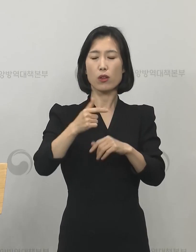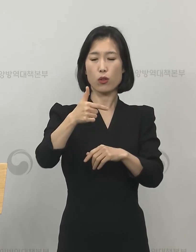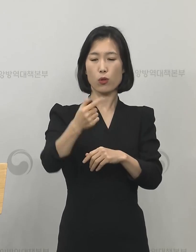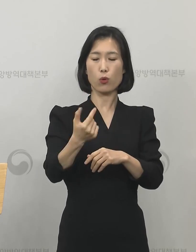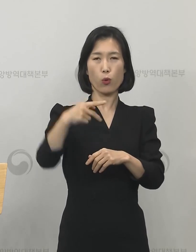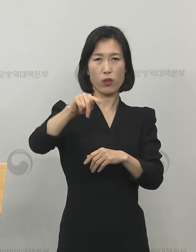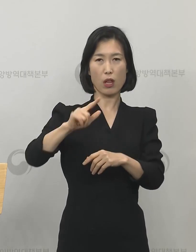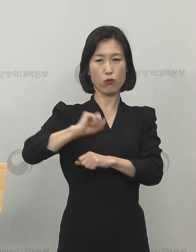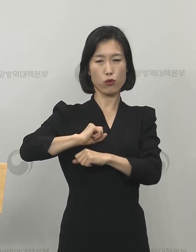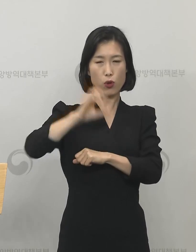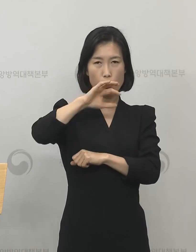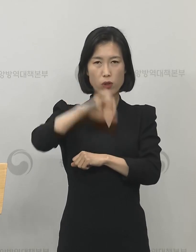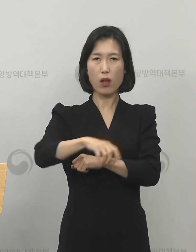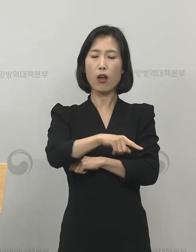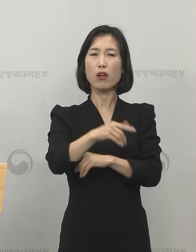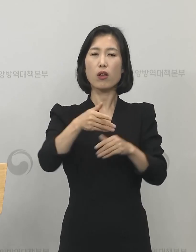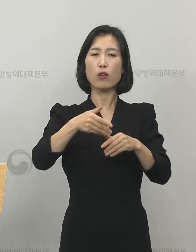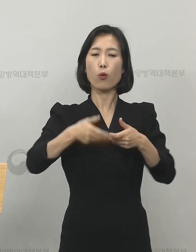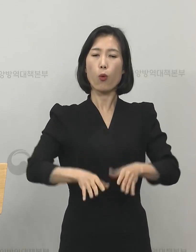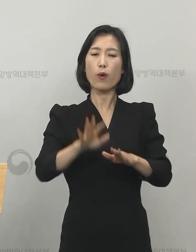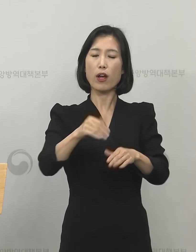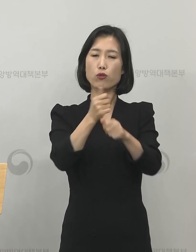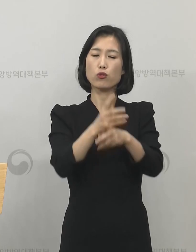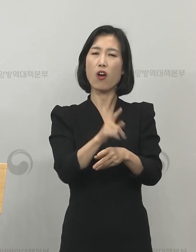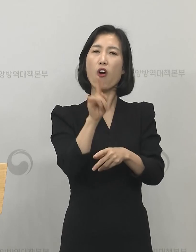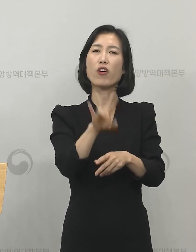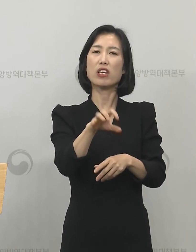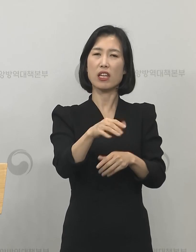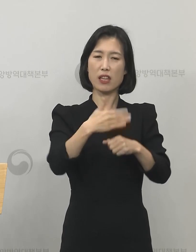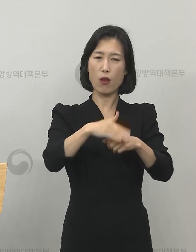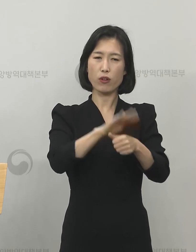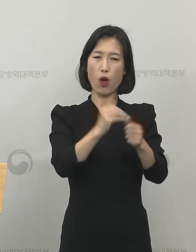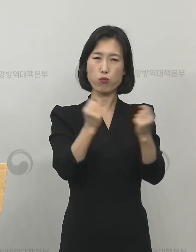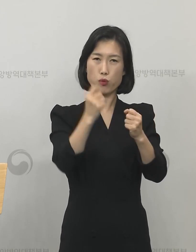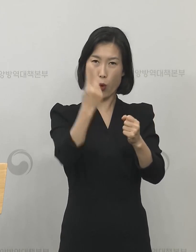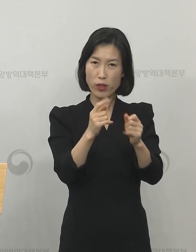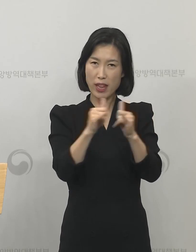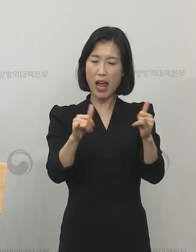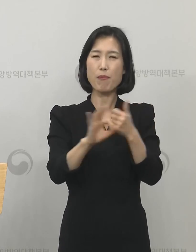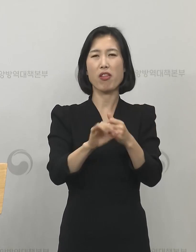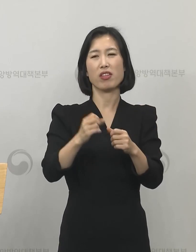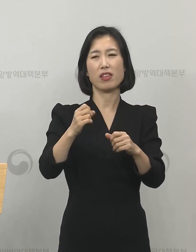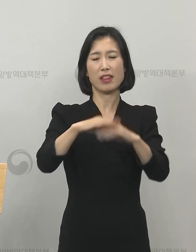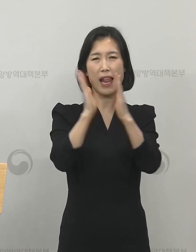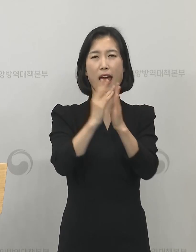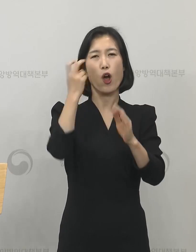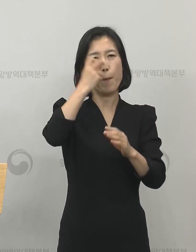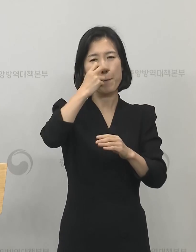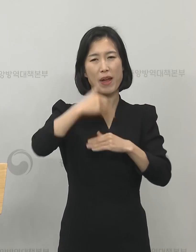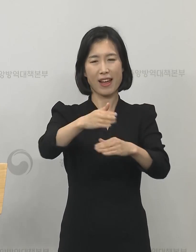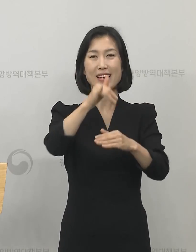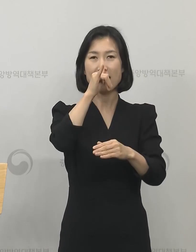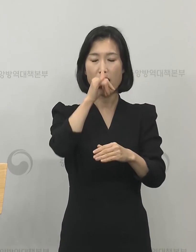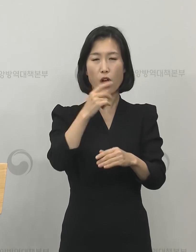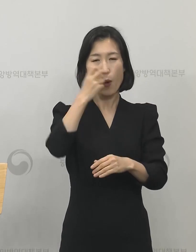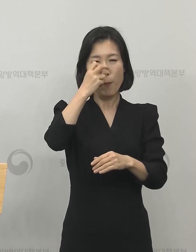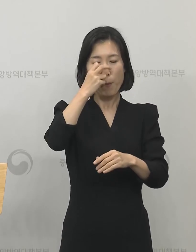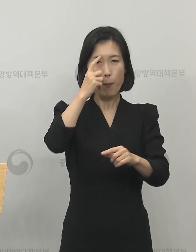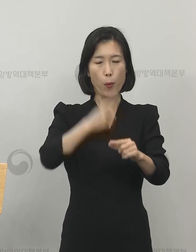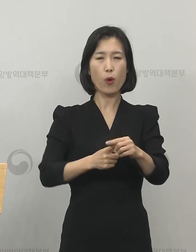코로나19에 대한 선별검사를 진행하고 있습니다. 이런 선별검사 과정을 통해서 3명이